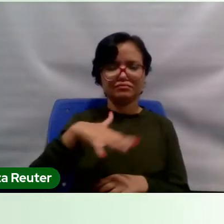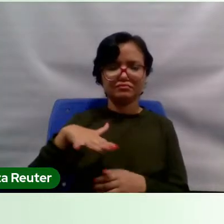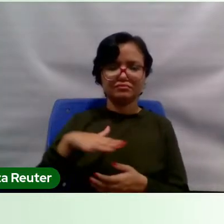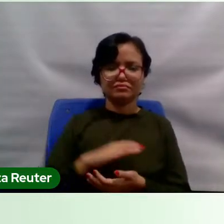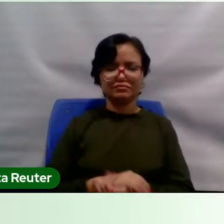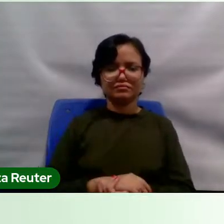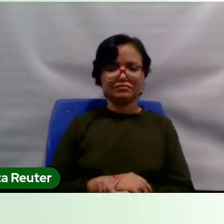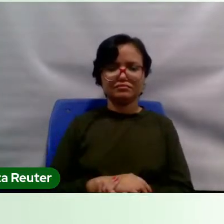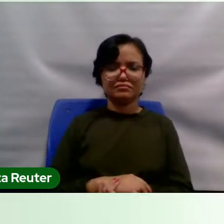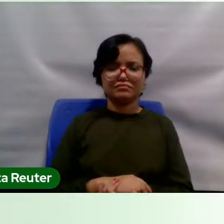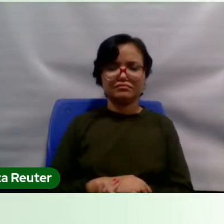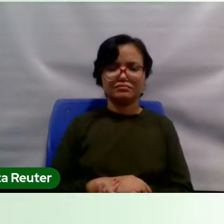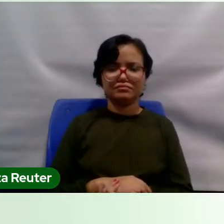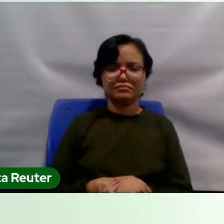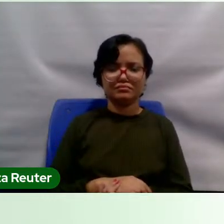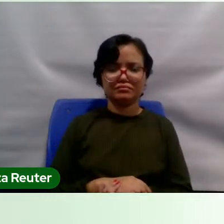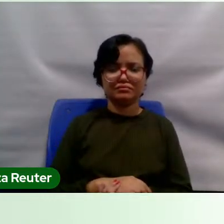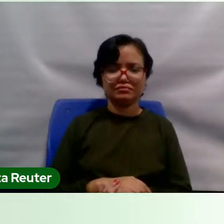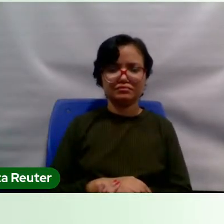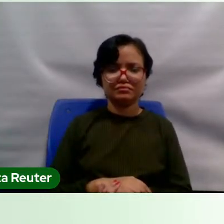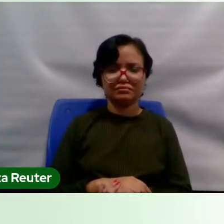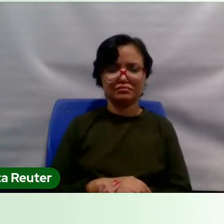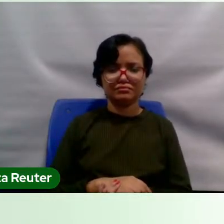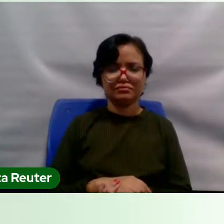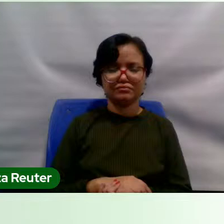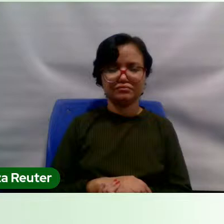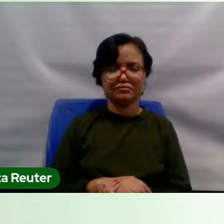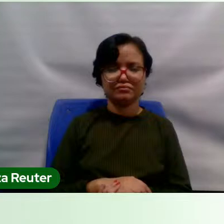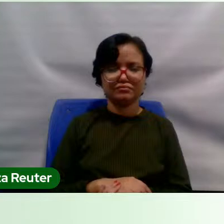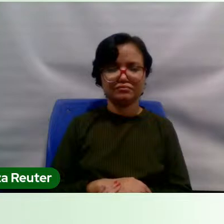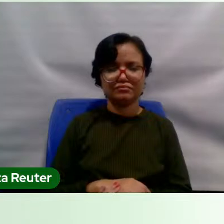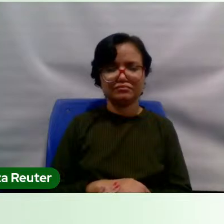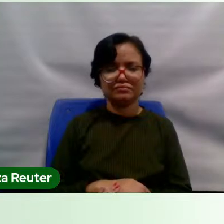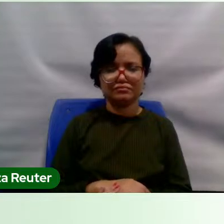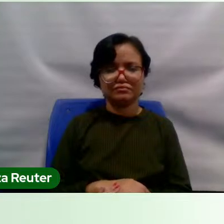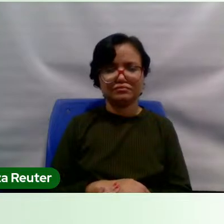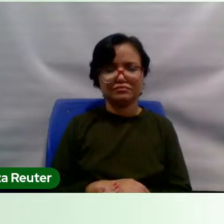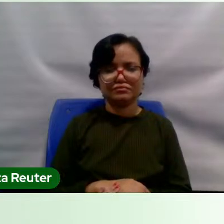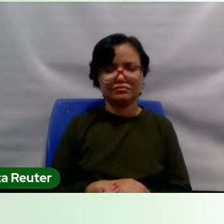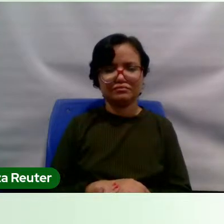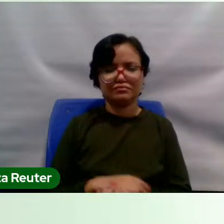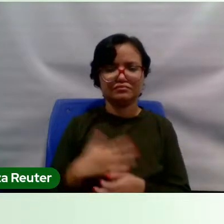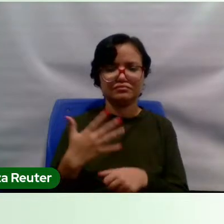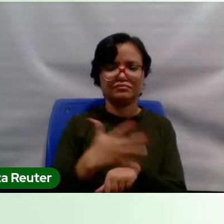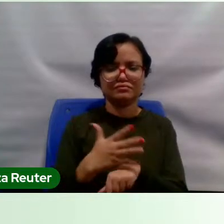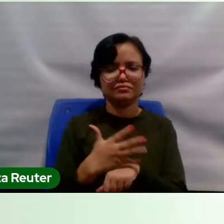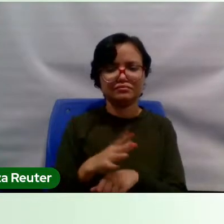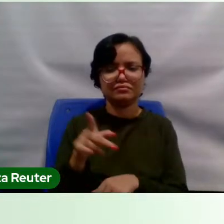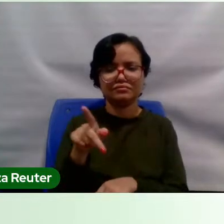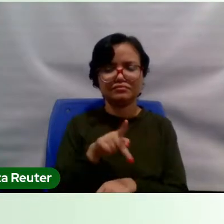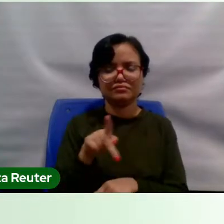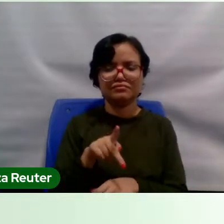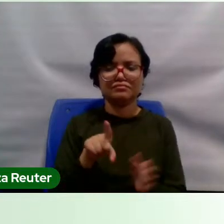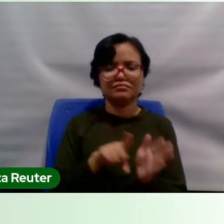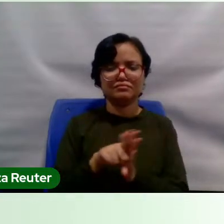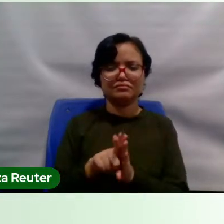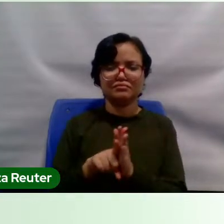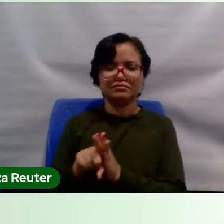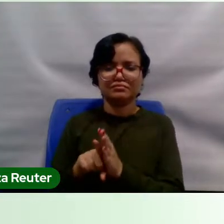descrédito, né? Com a atividade de professor, de pesquisador,